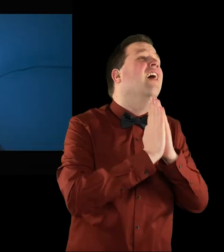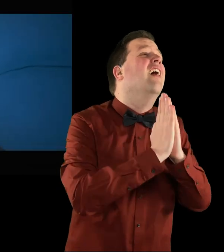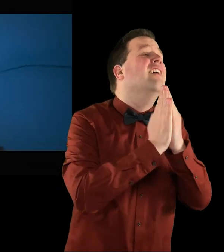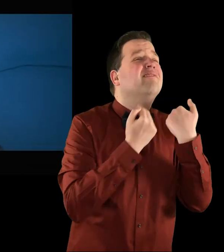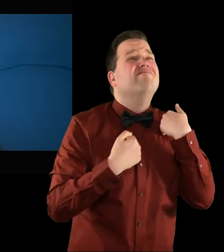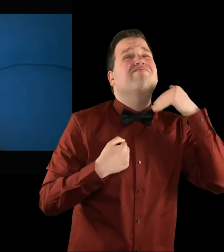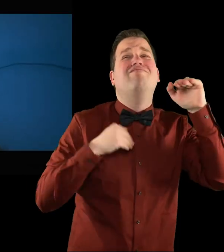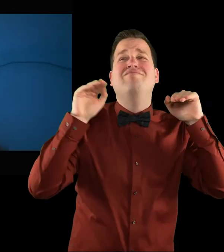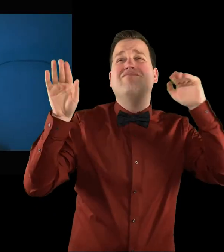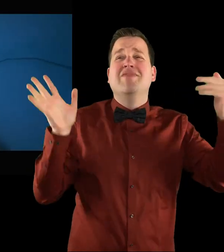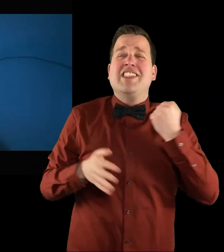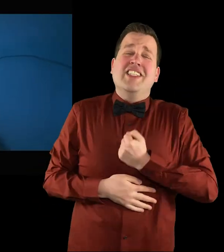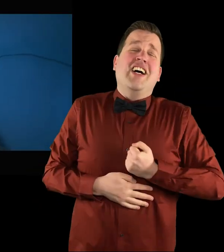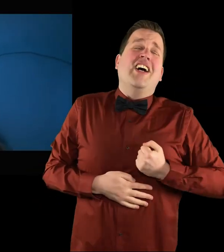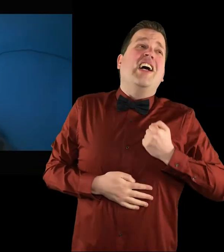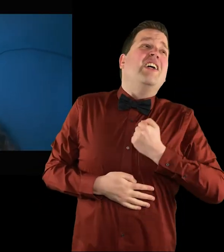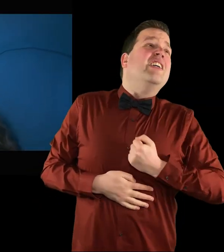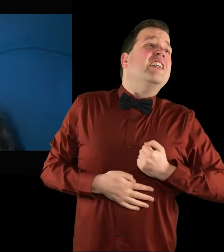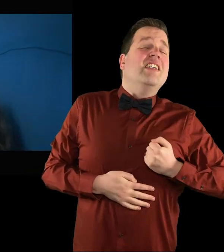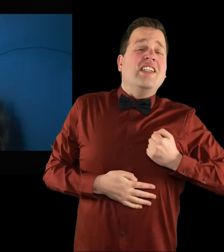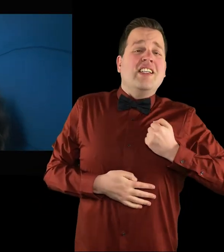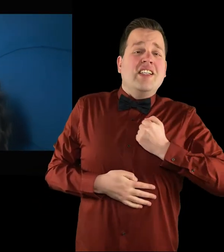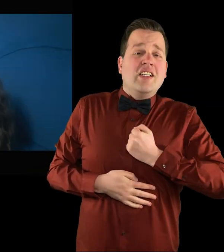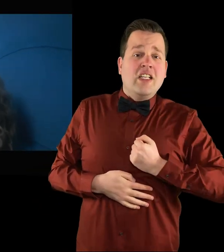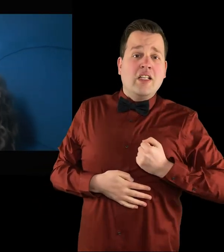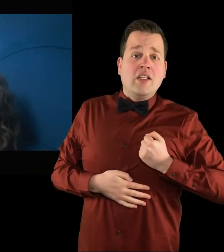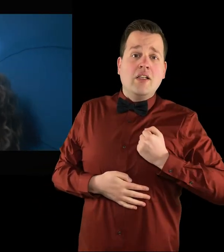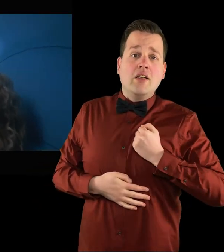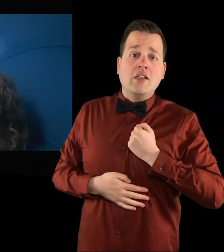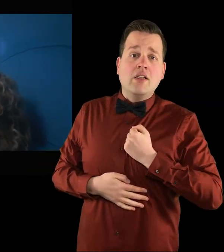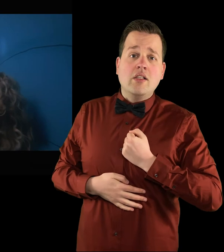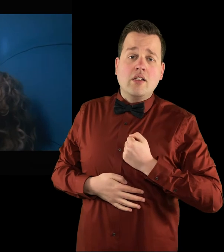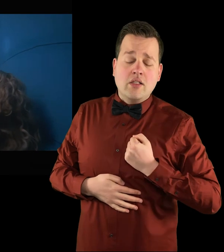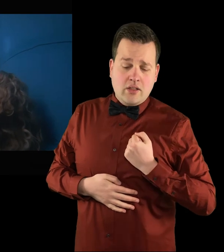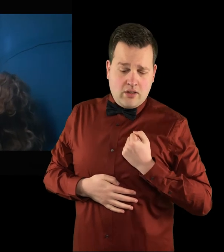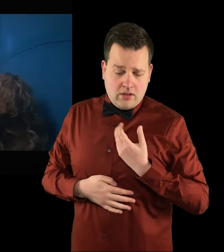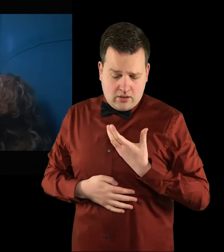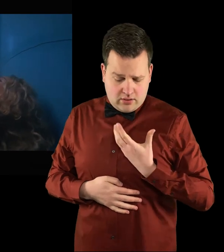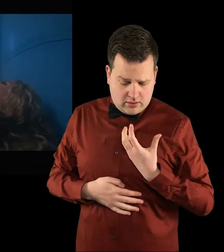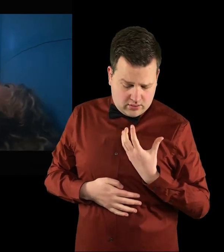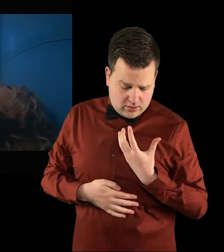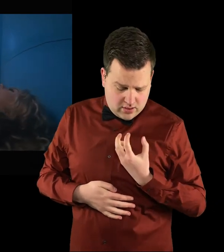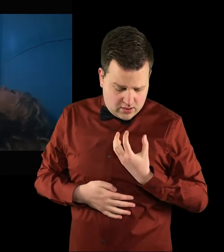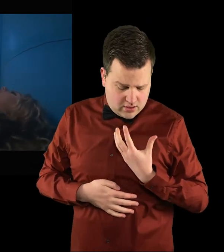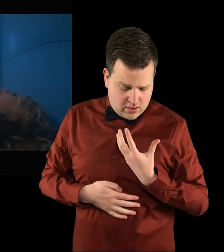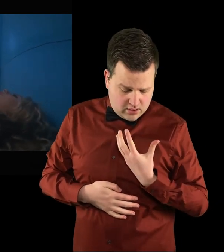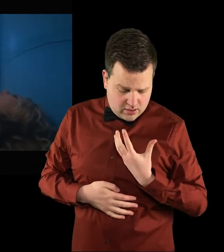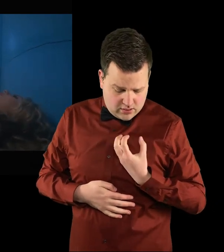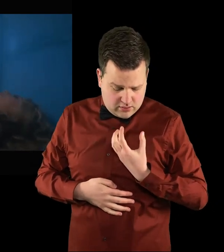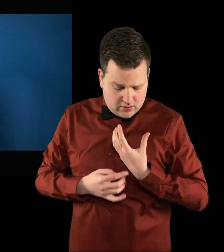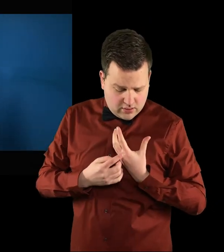Fajtore janë Përsa nuk kam Lotëm ledhu në do